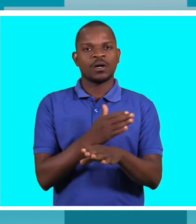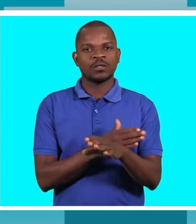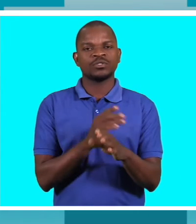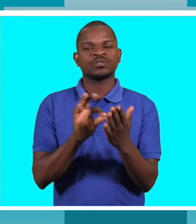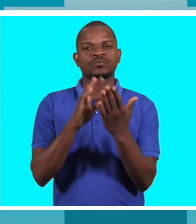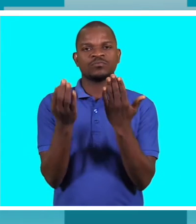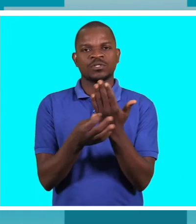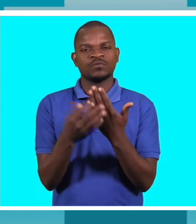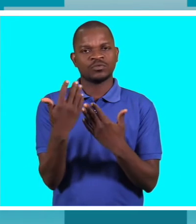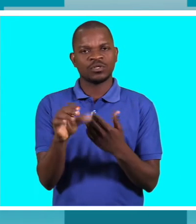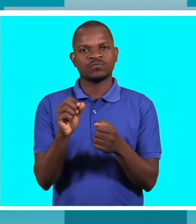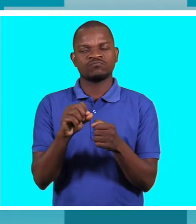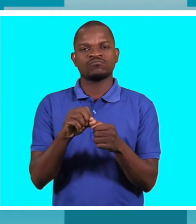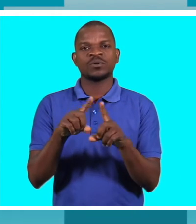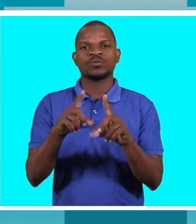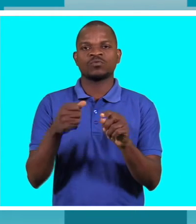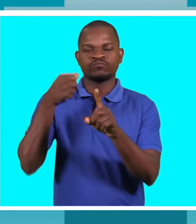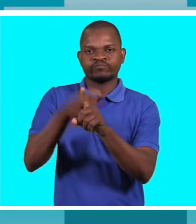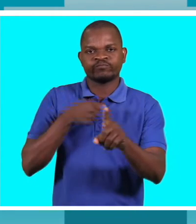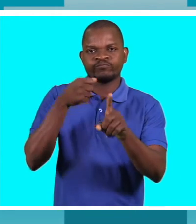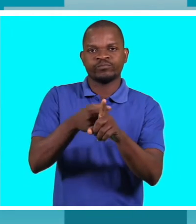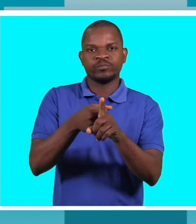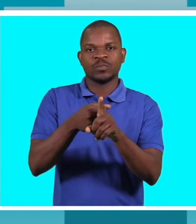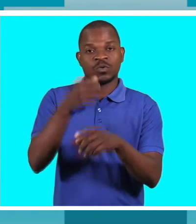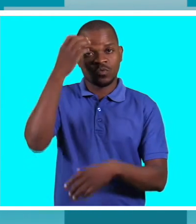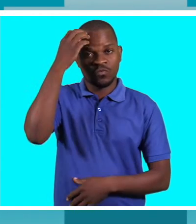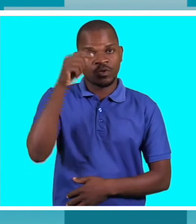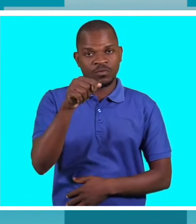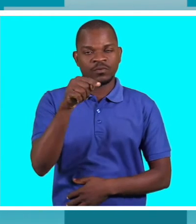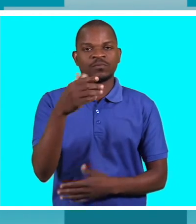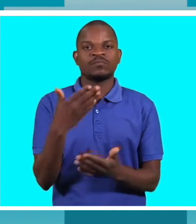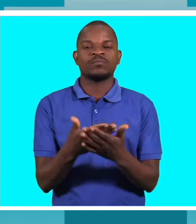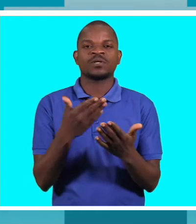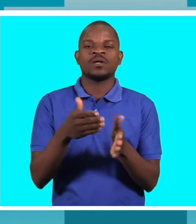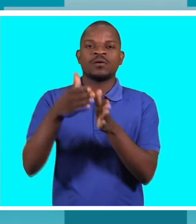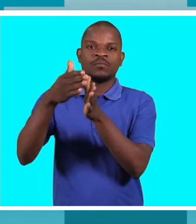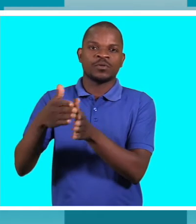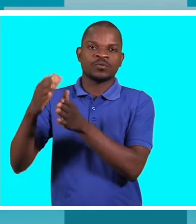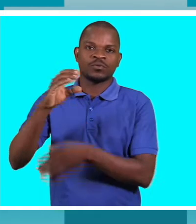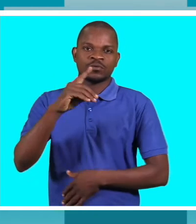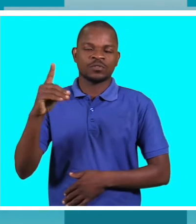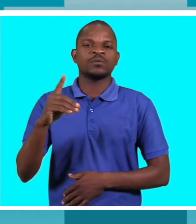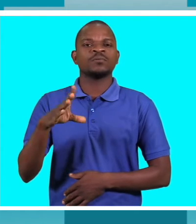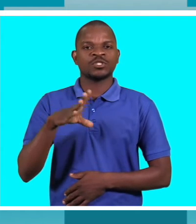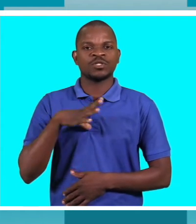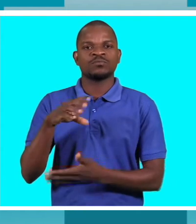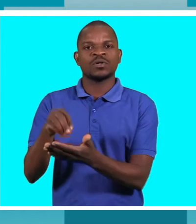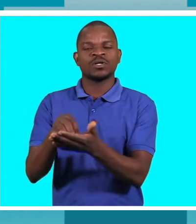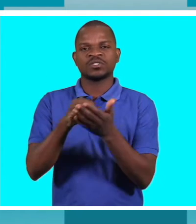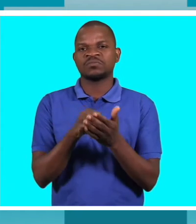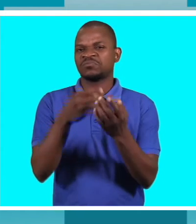MoDefa tem feito é advocar junto ao governo, no sentido de que as pessoas com deficiência tenham acesso a diferentes